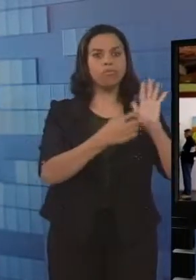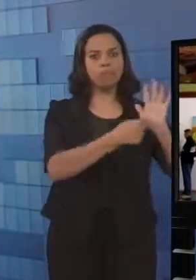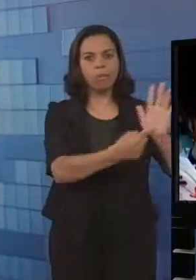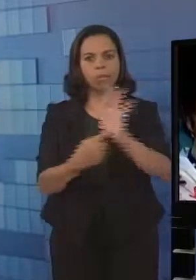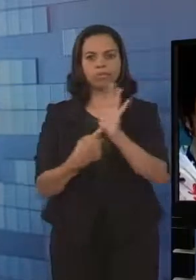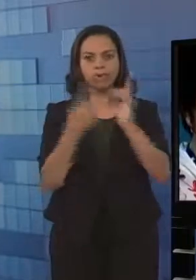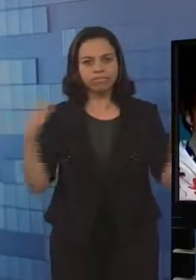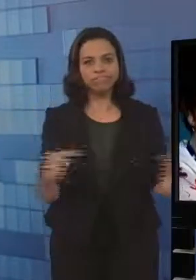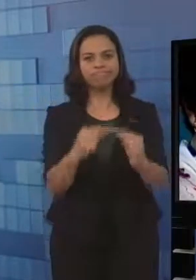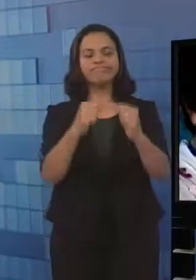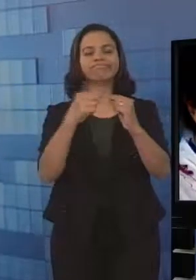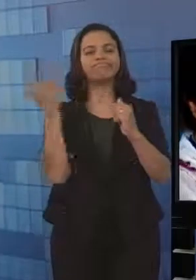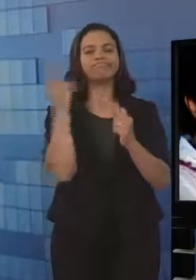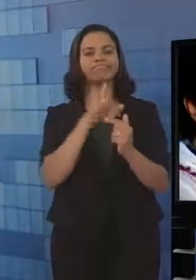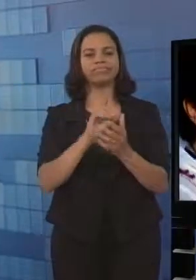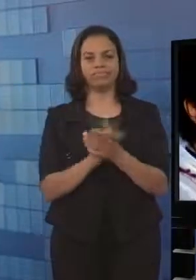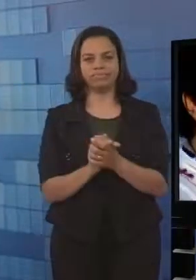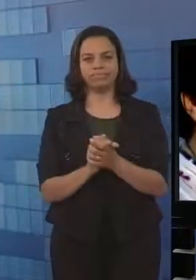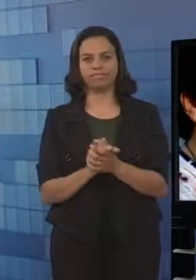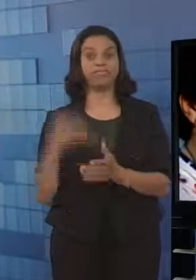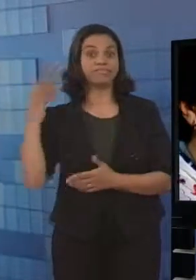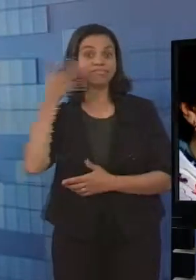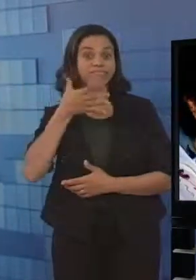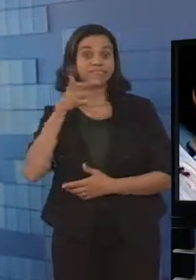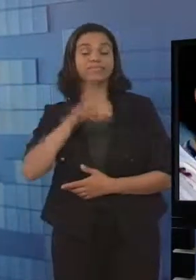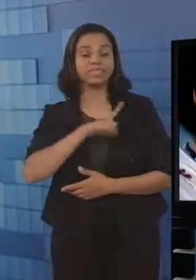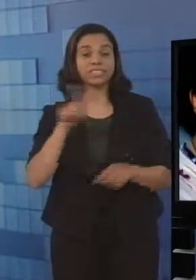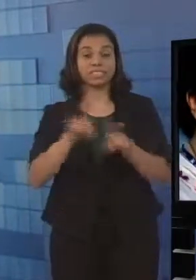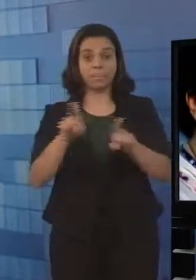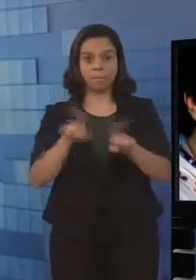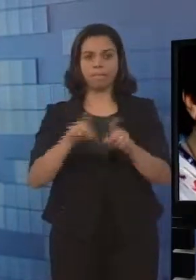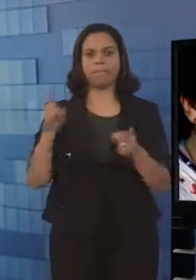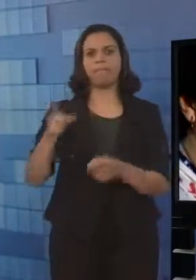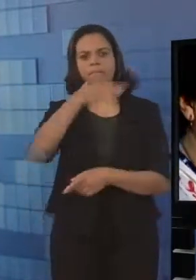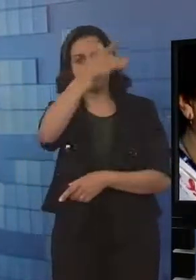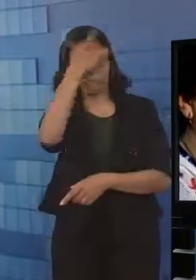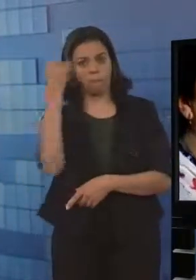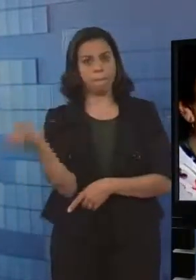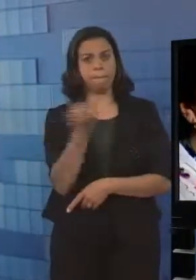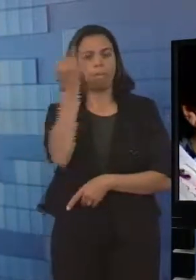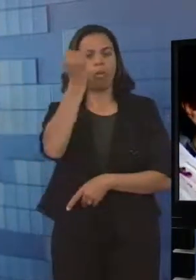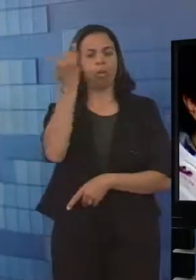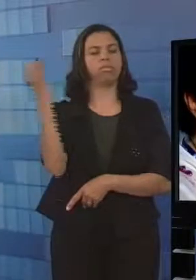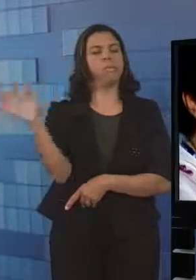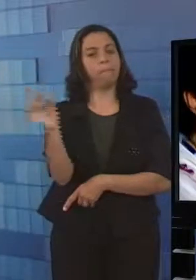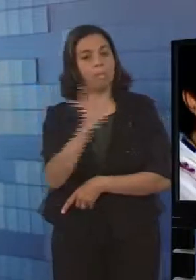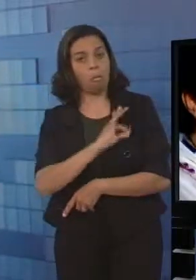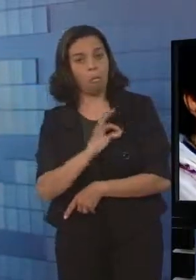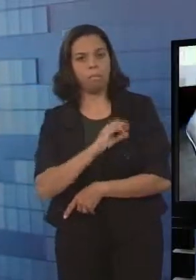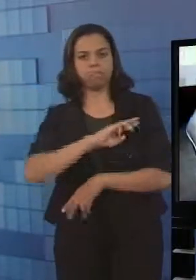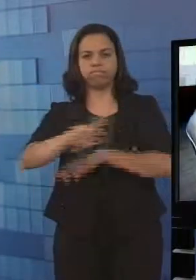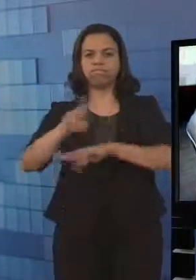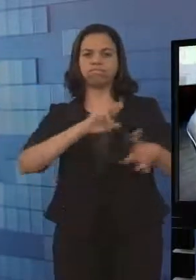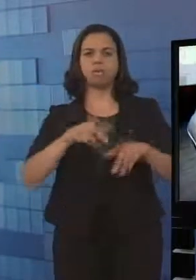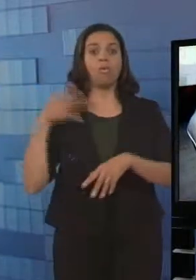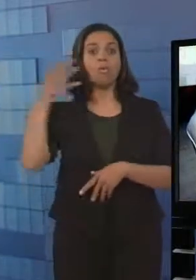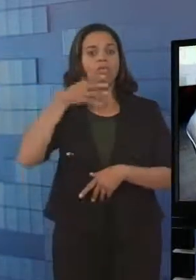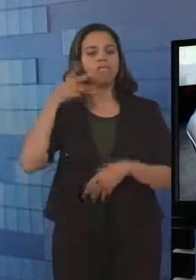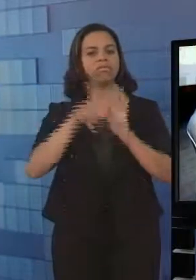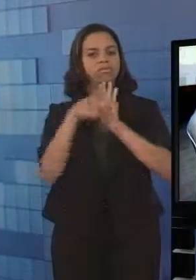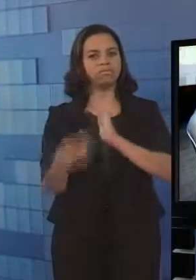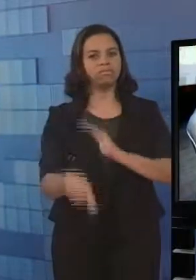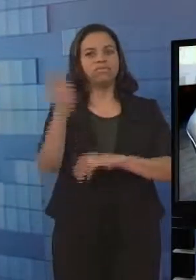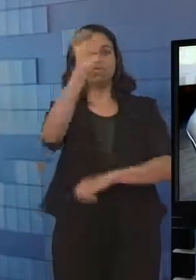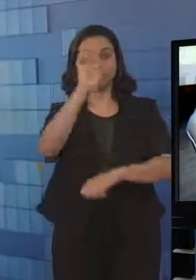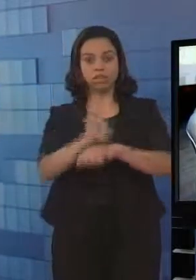cinco grupos. O evento contou ainda com a eleição de delegados da sociedade civil para as conferências territorial e estadual. A presença da